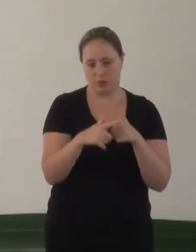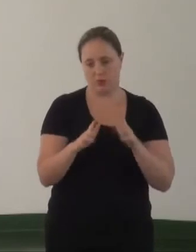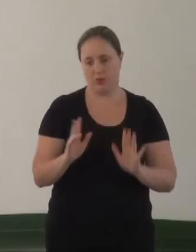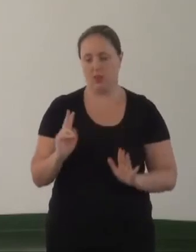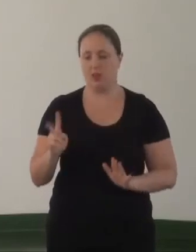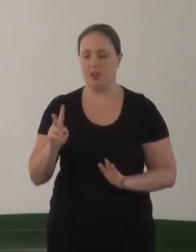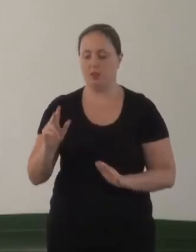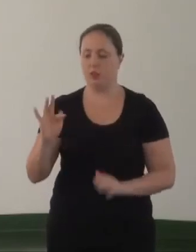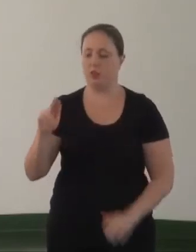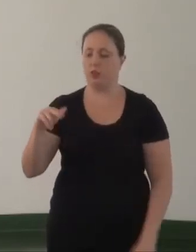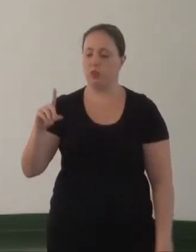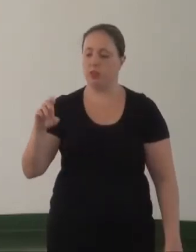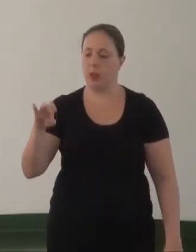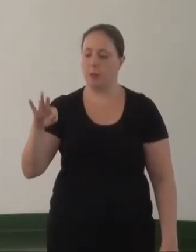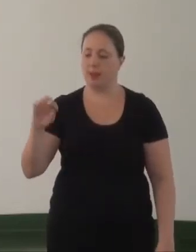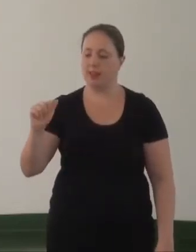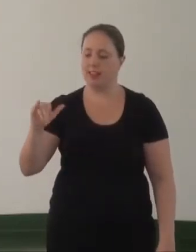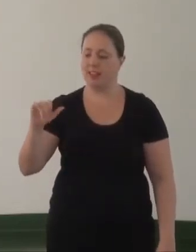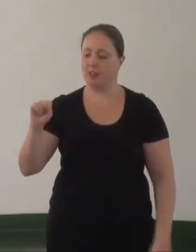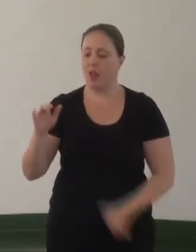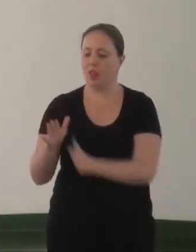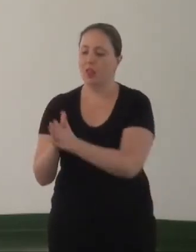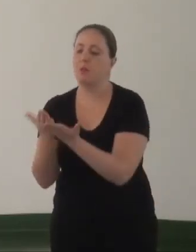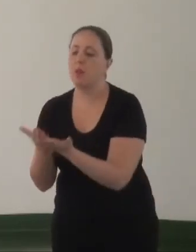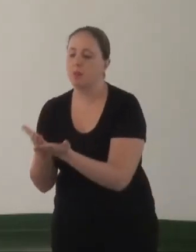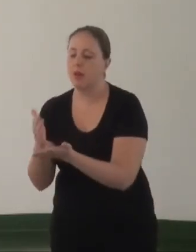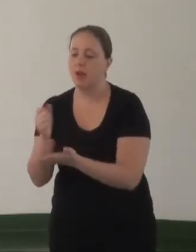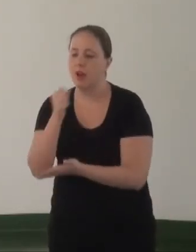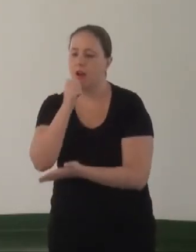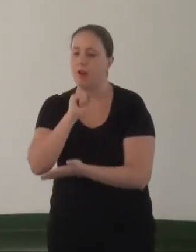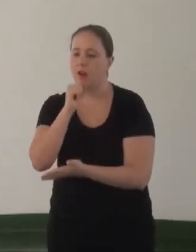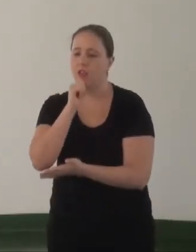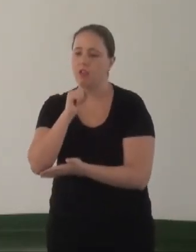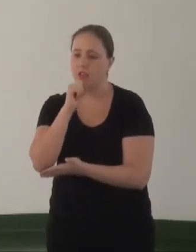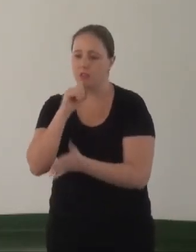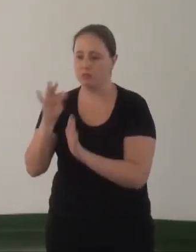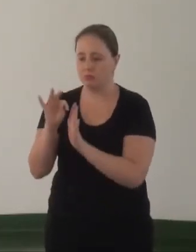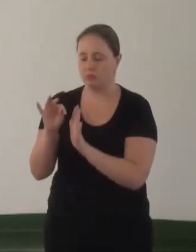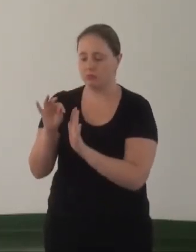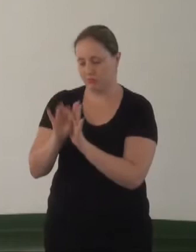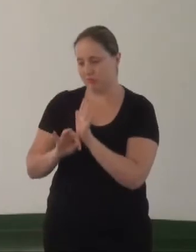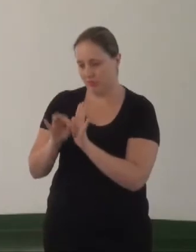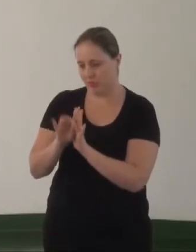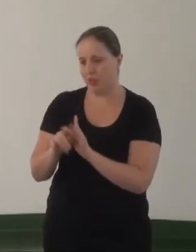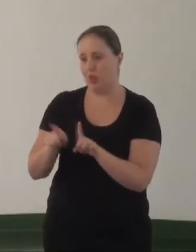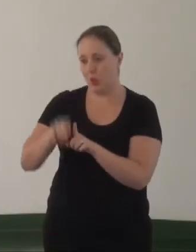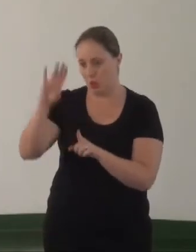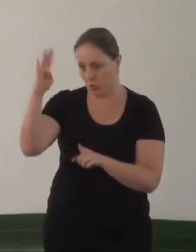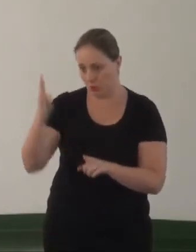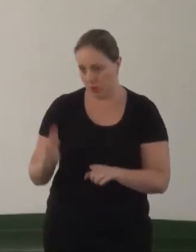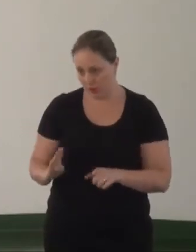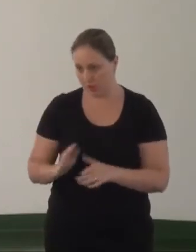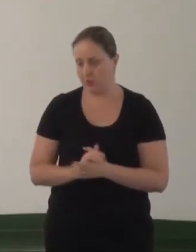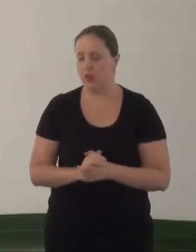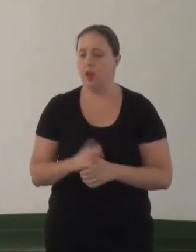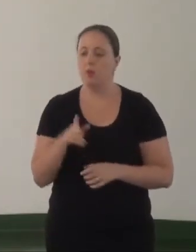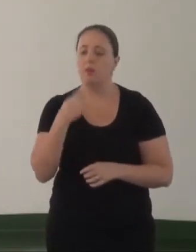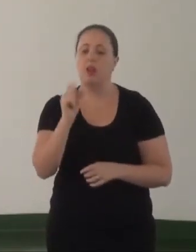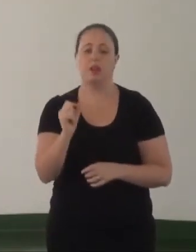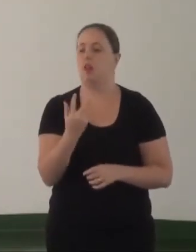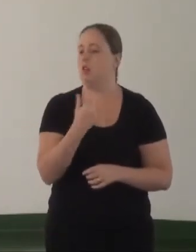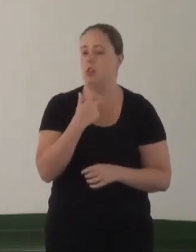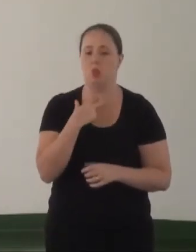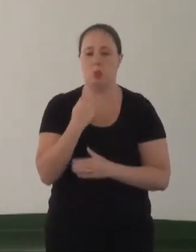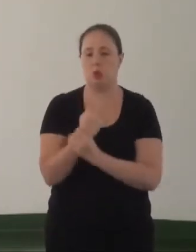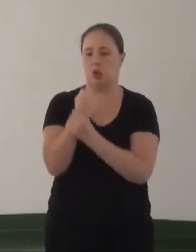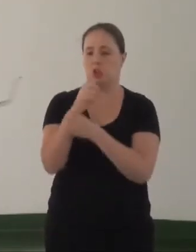fundamentalizam na Bíblia, no Antigo Testamento, especialmente no Brasil, em outra parte do mundo, no islamismo, para dizer que não